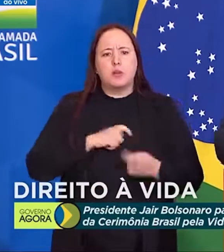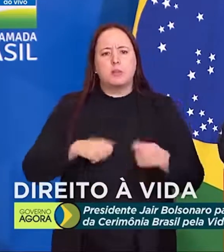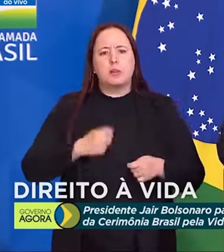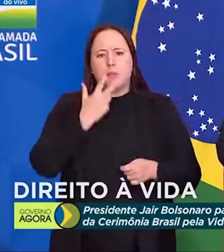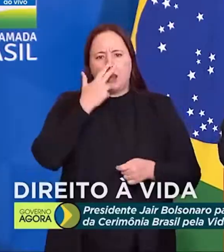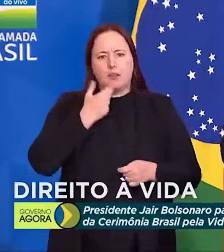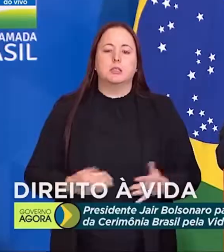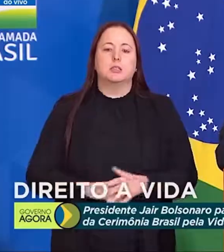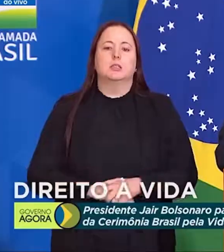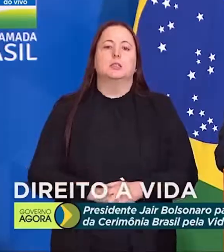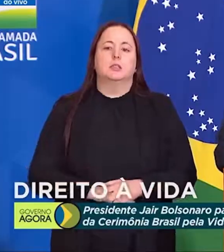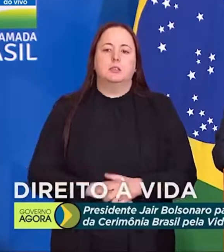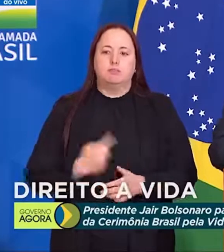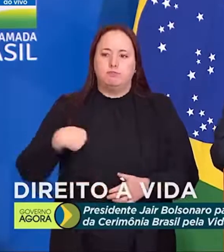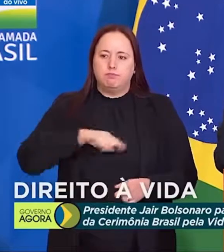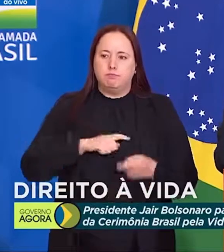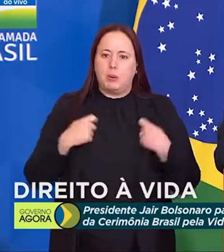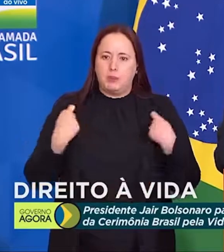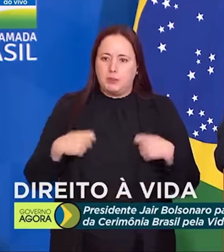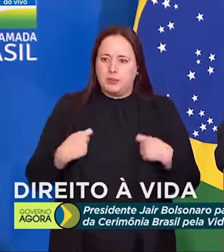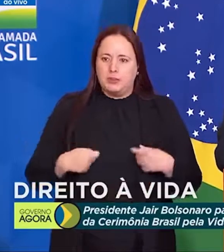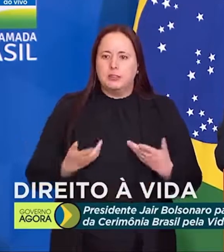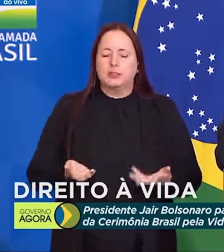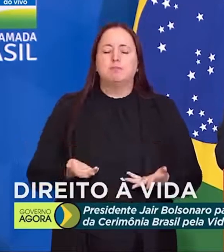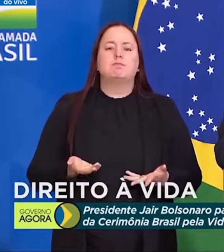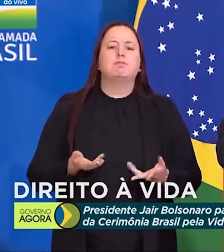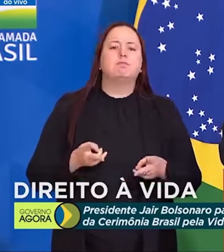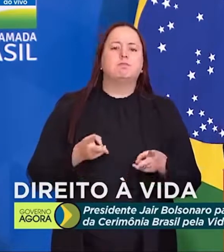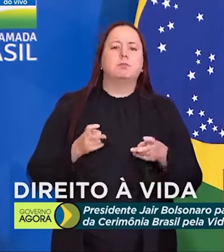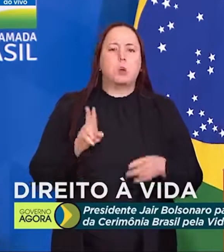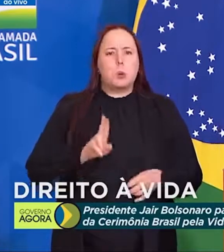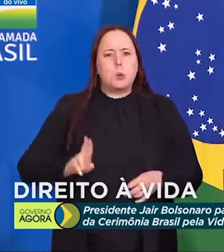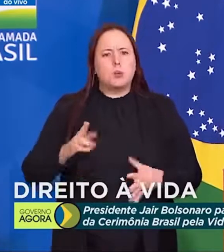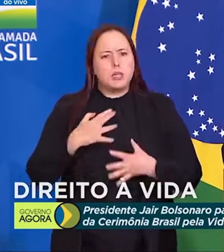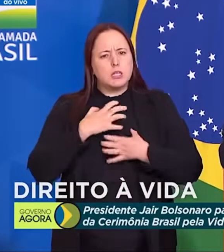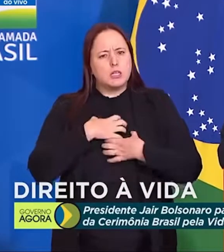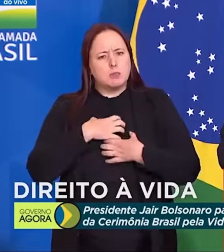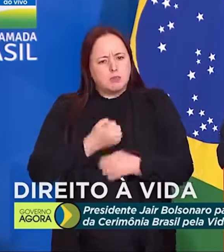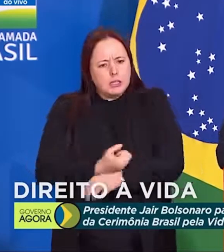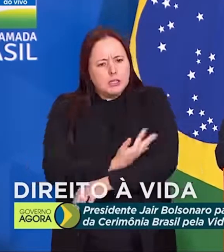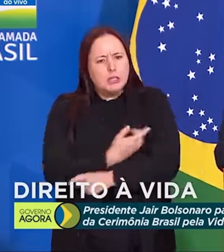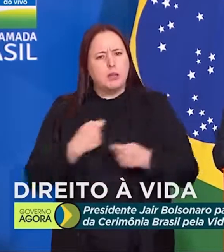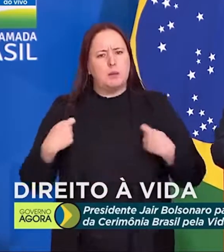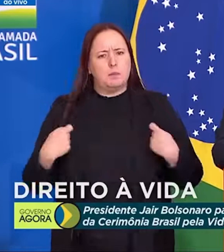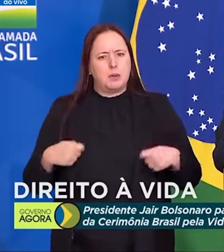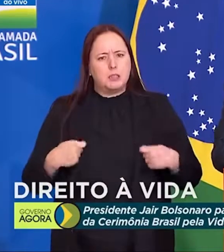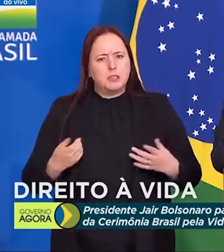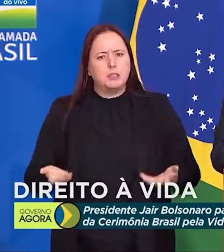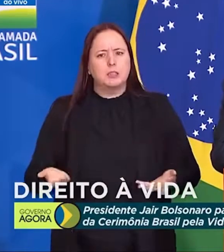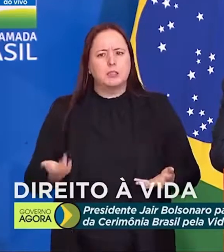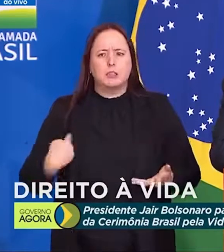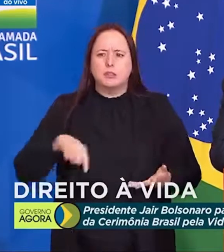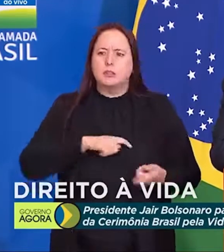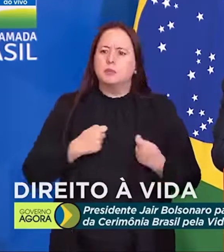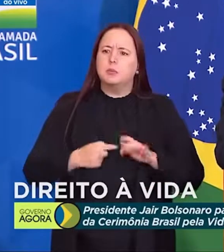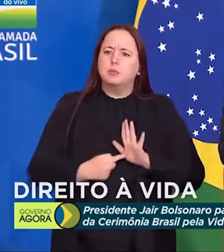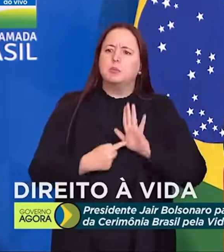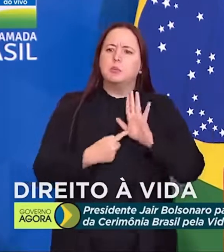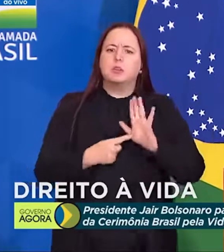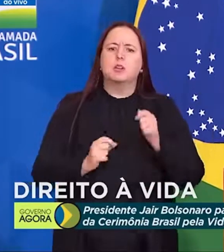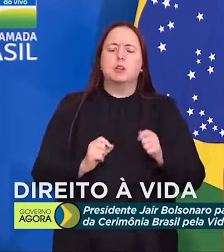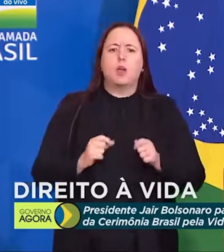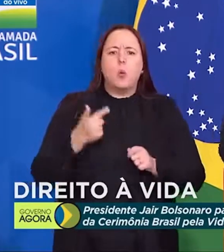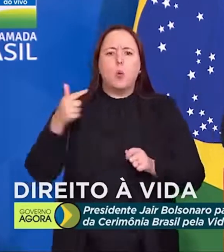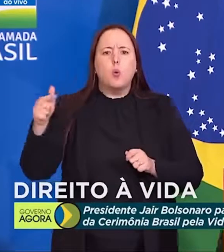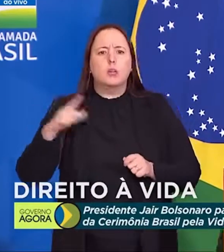indignar. Nós temos que demonstrar o nosso sentimento. Nós temos que tentar mostrar que o outro lado